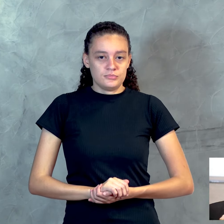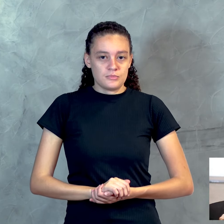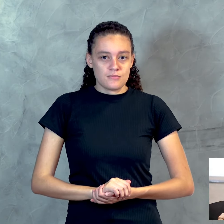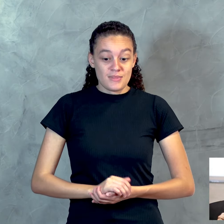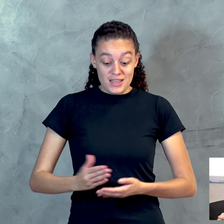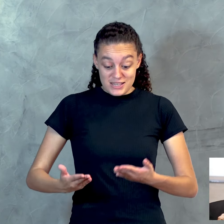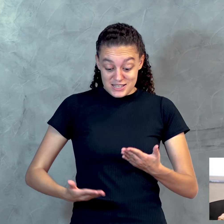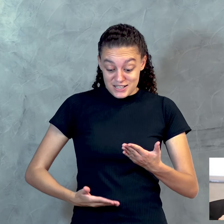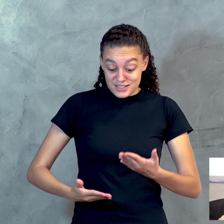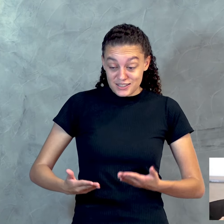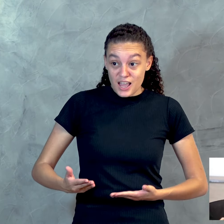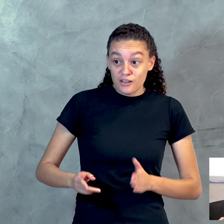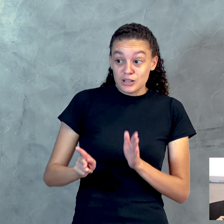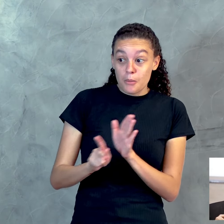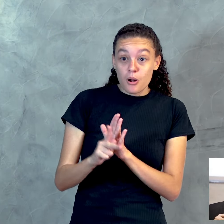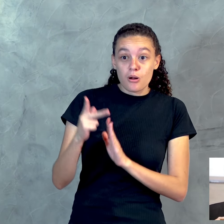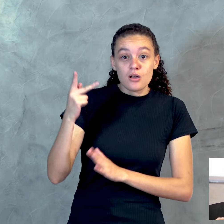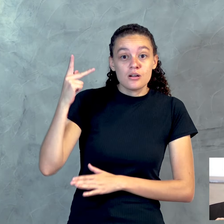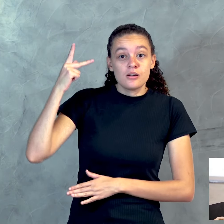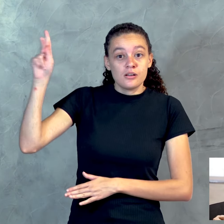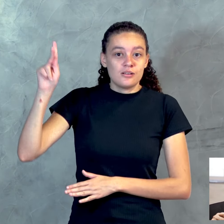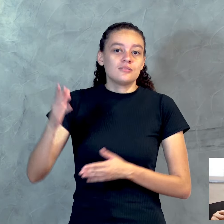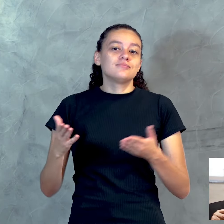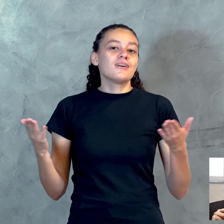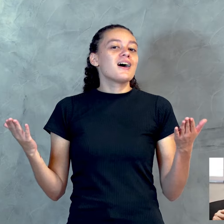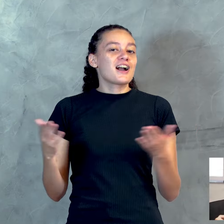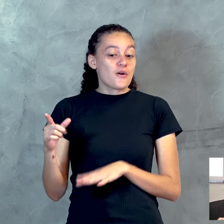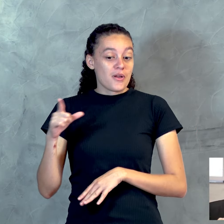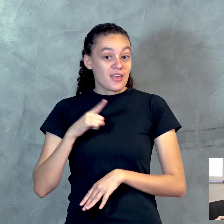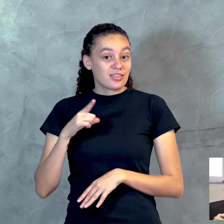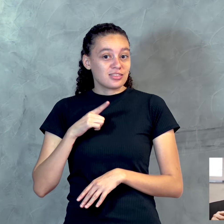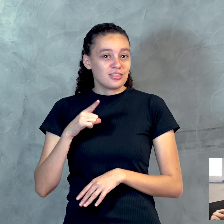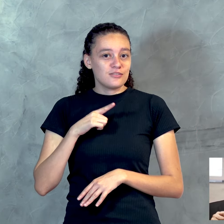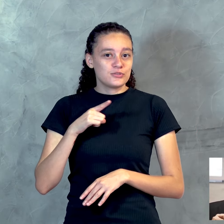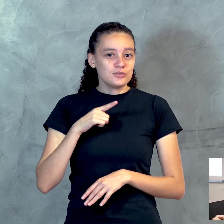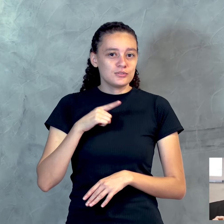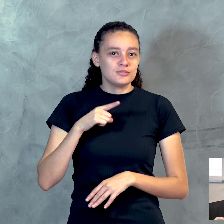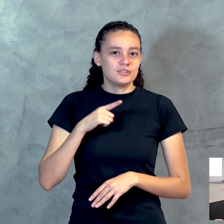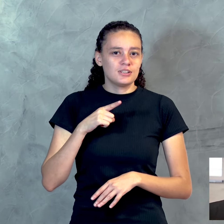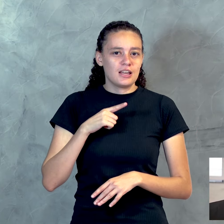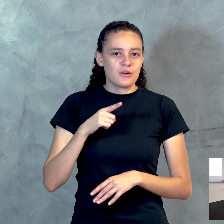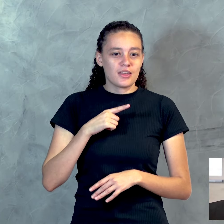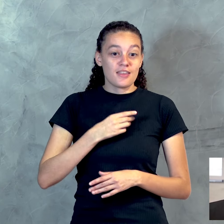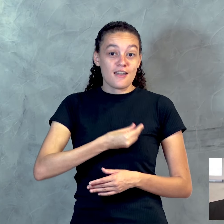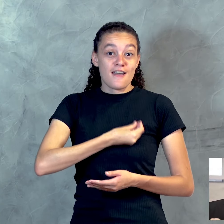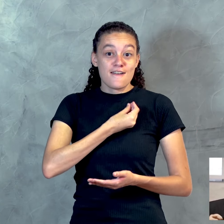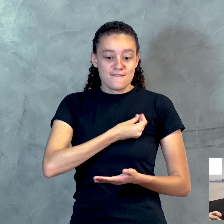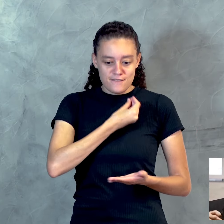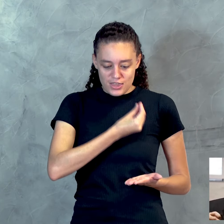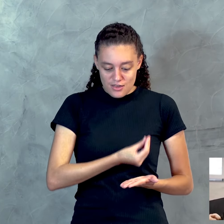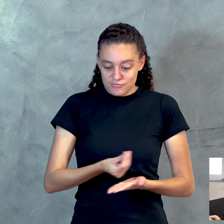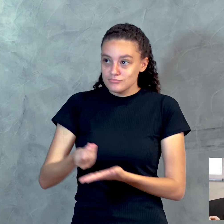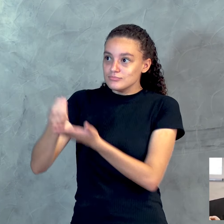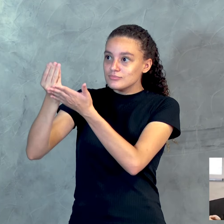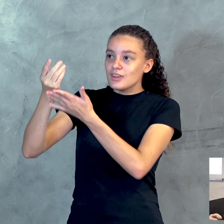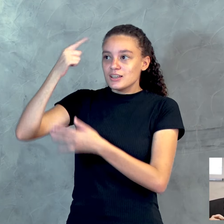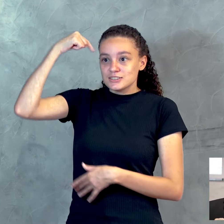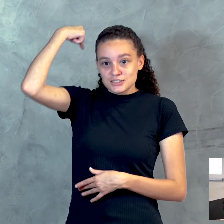servos de Deus, tendes o vosso fruto para a santificação e por fim a vida